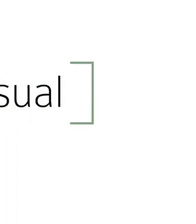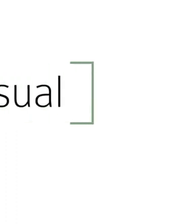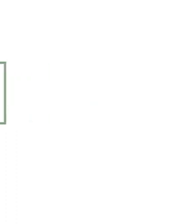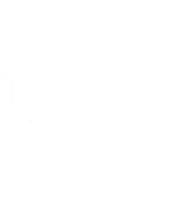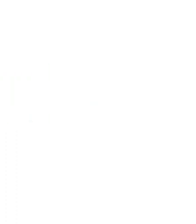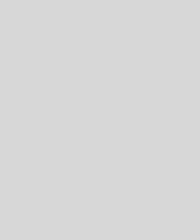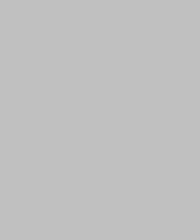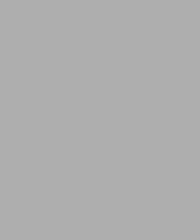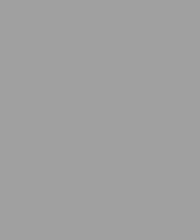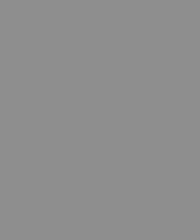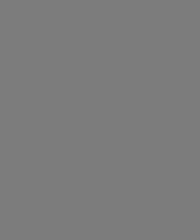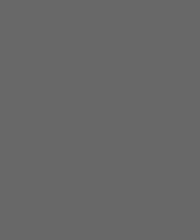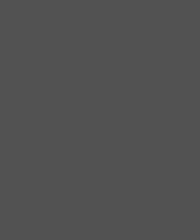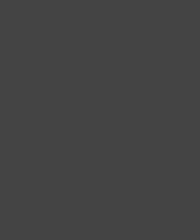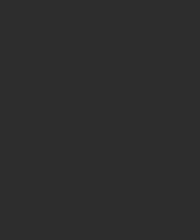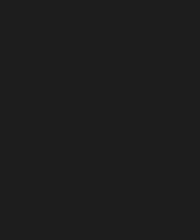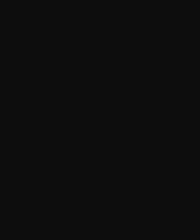O capítulo